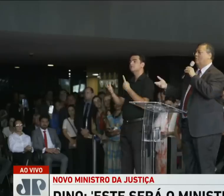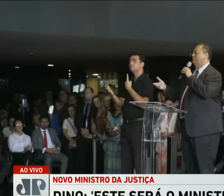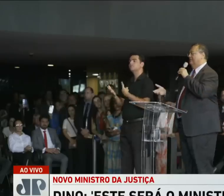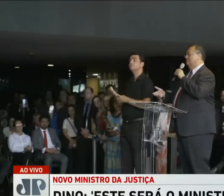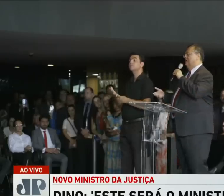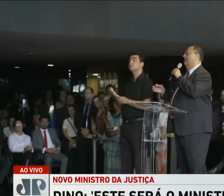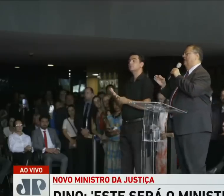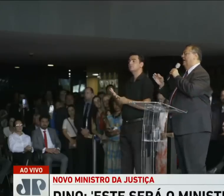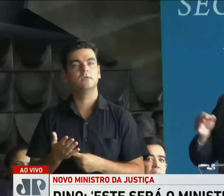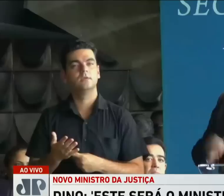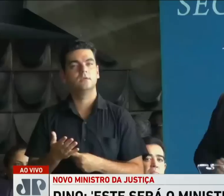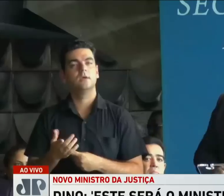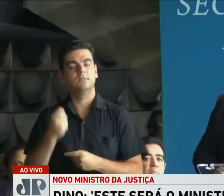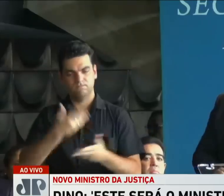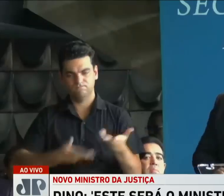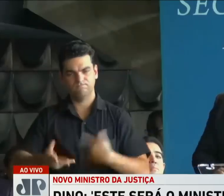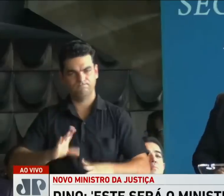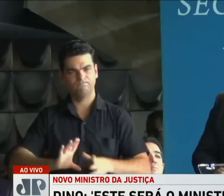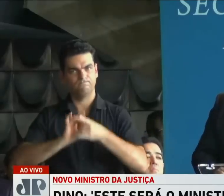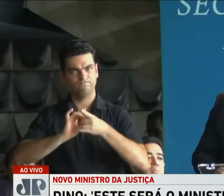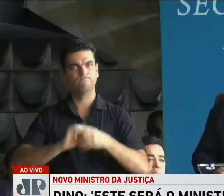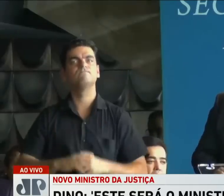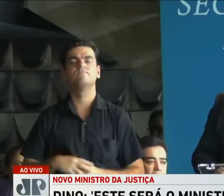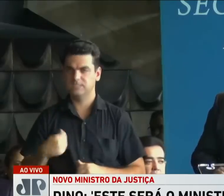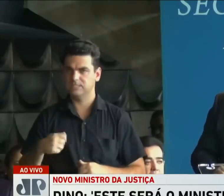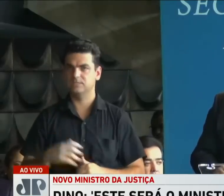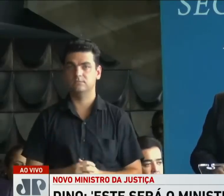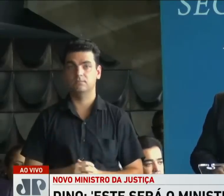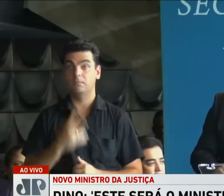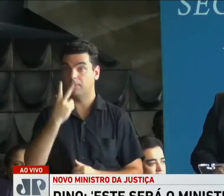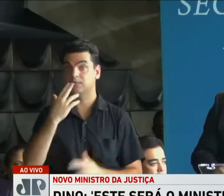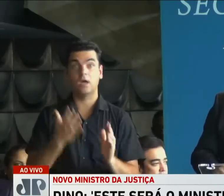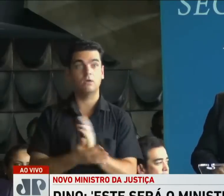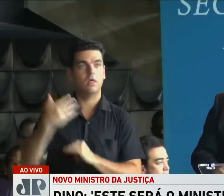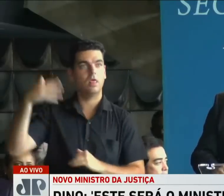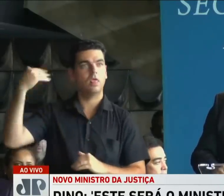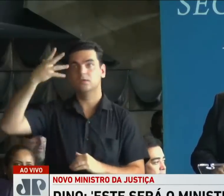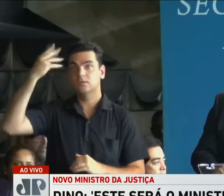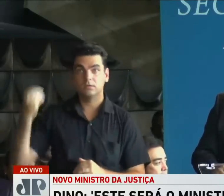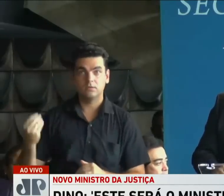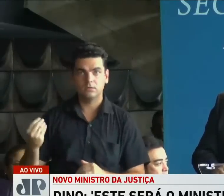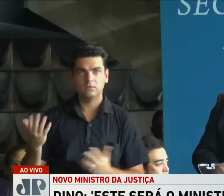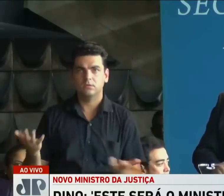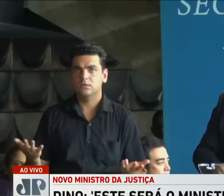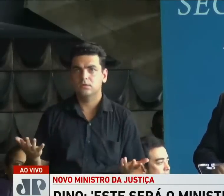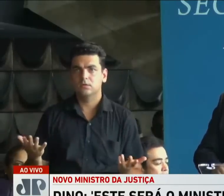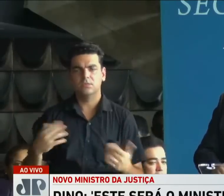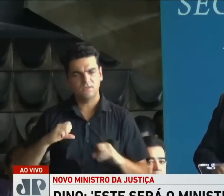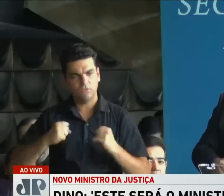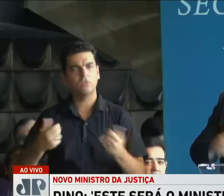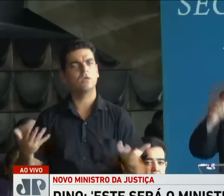constante, qual seja a harmonia. Ficaram, no passado, as palavras insultuosas, as